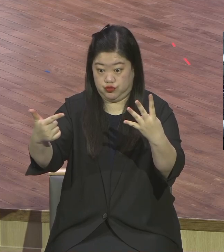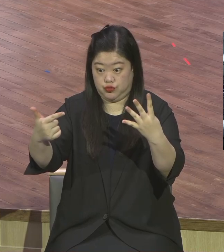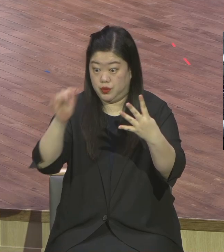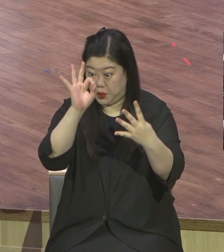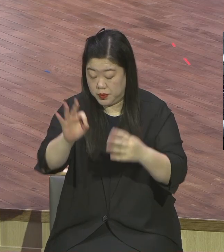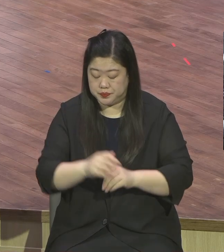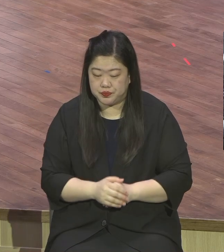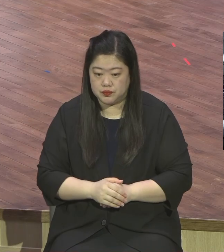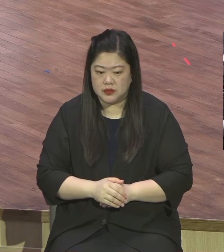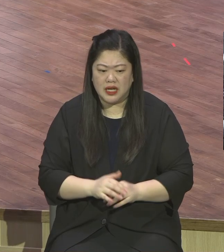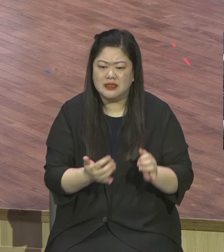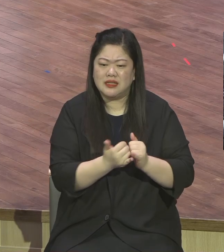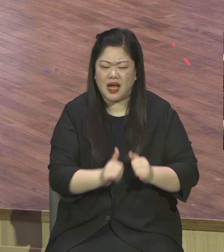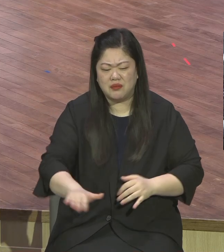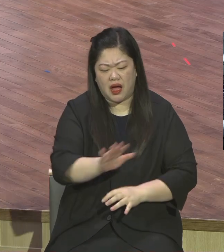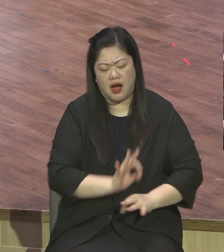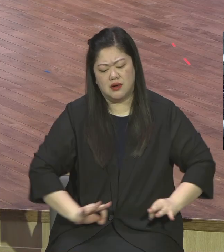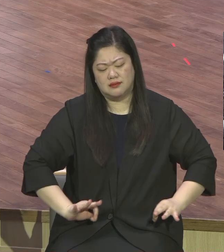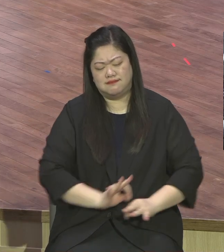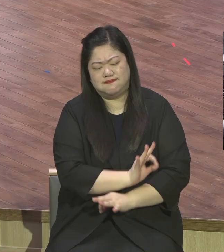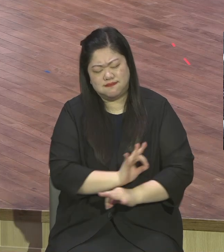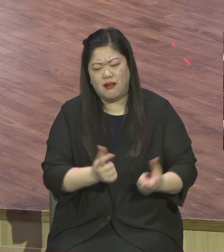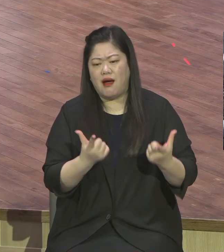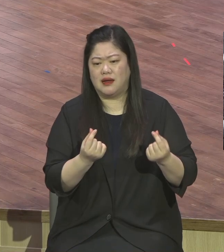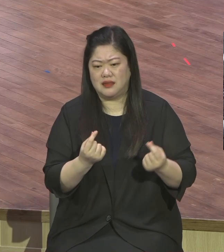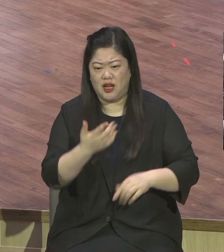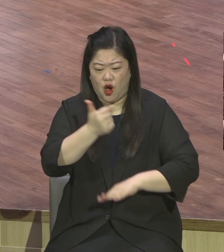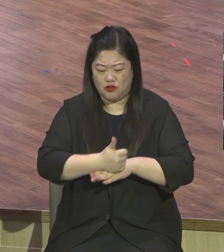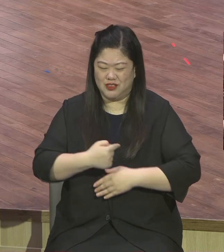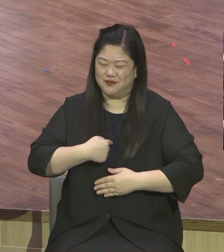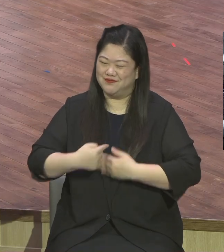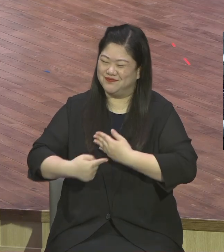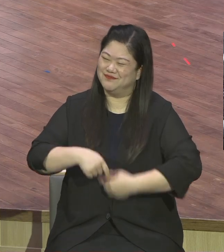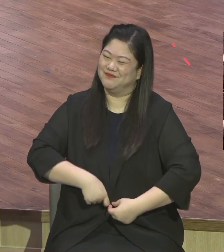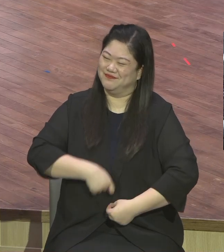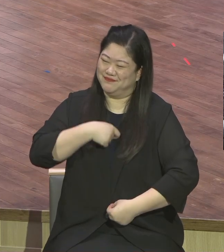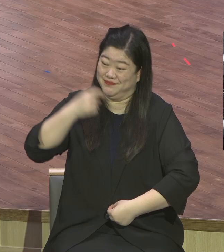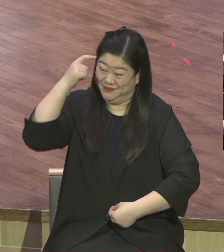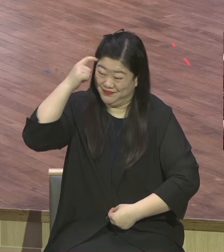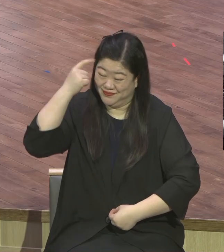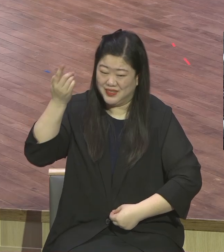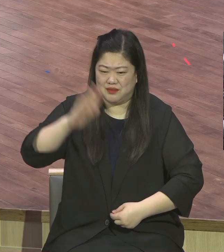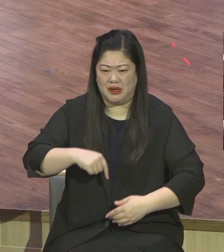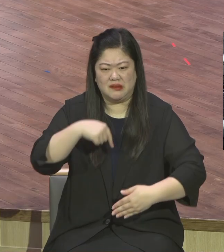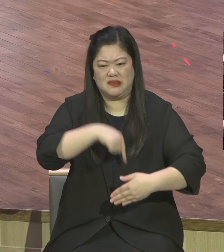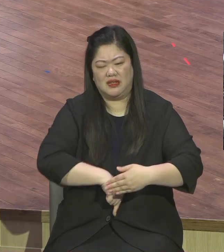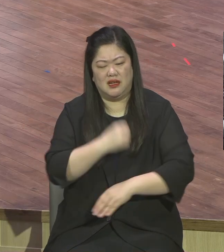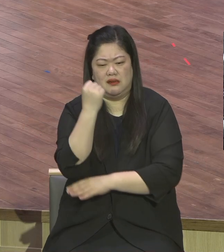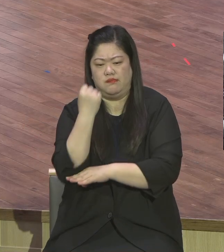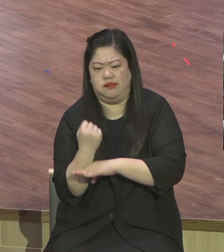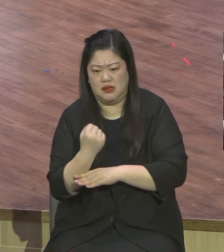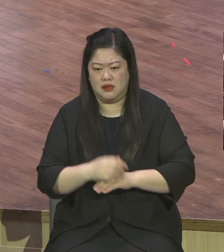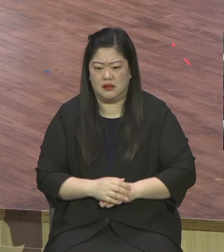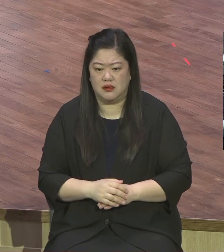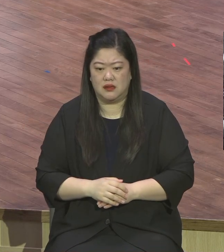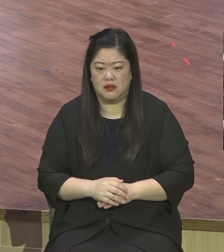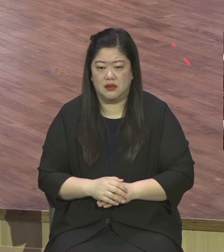우리의 의는 다 더러운 옷 같으며 우리는 다 입사위같이 시들므로 우리의 죄악이 바람같이 몰아간 도다